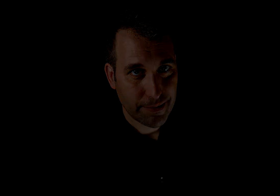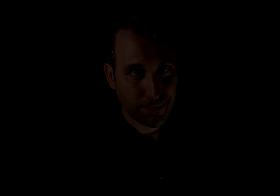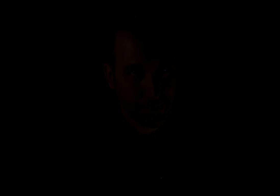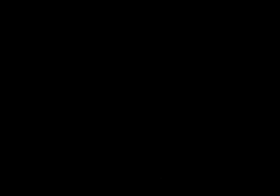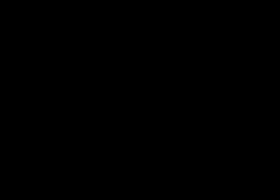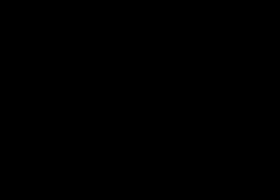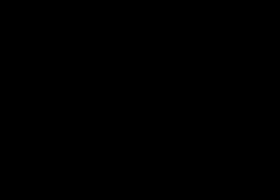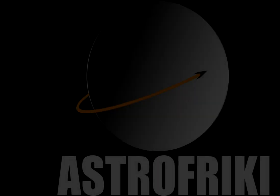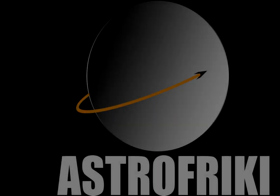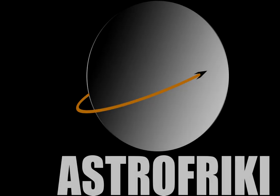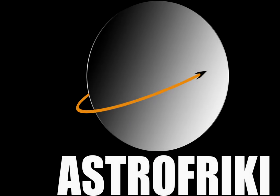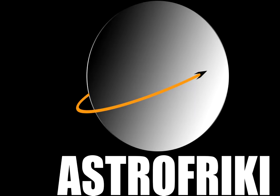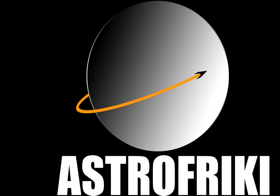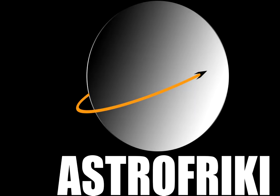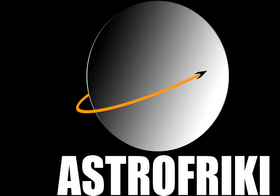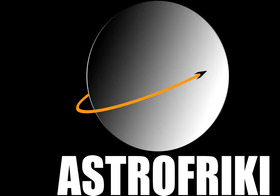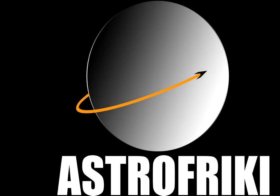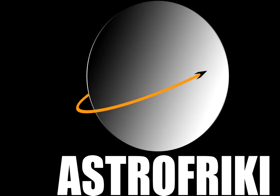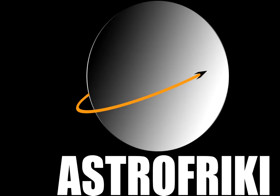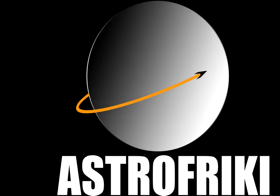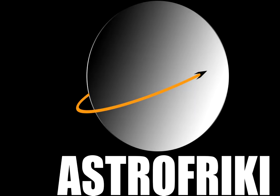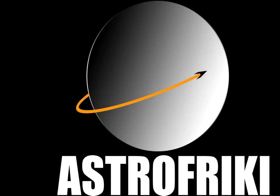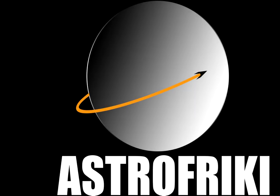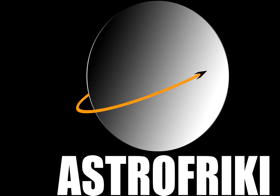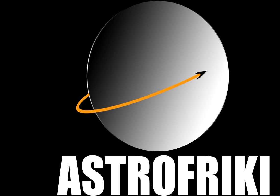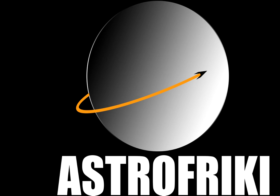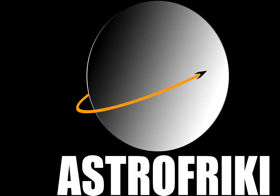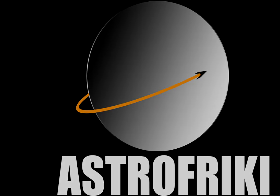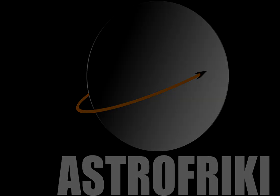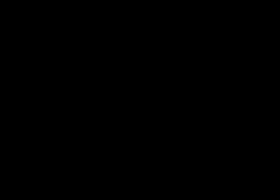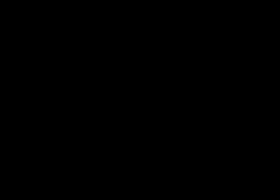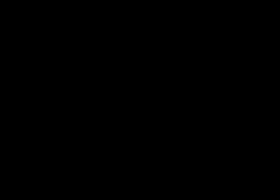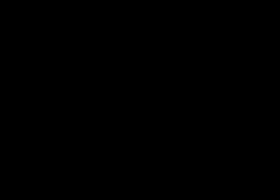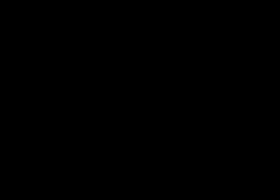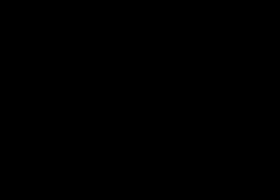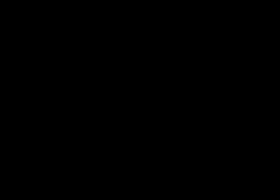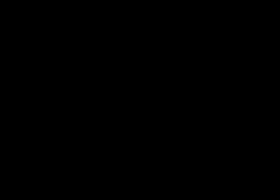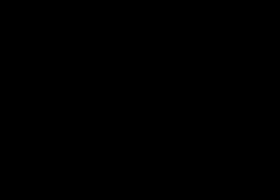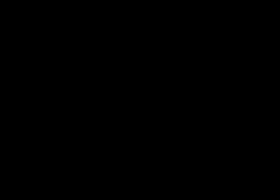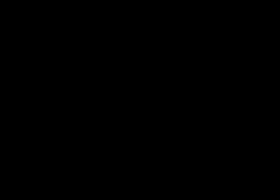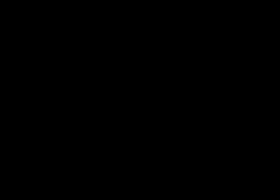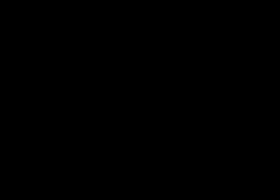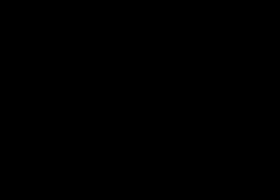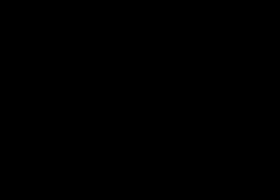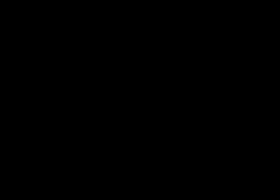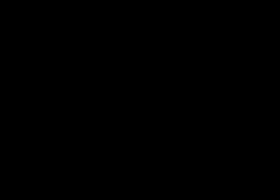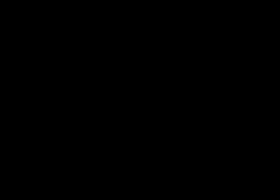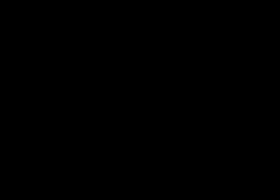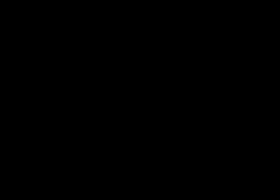y a